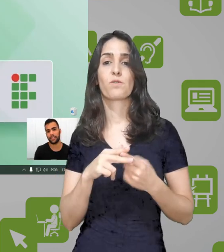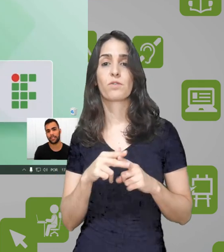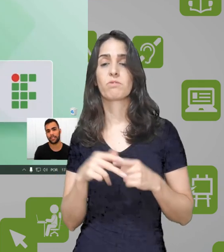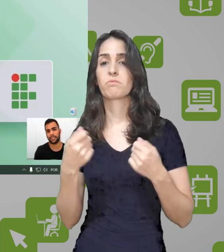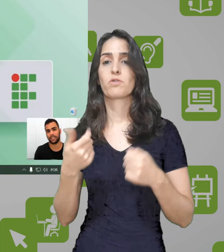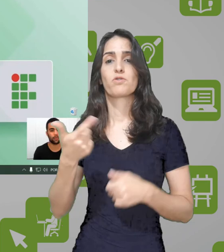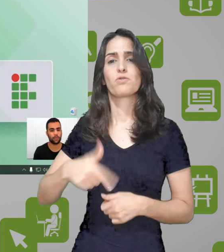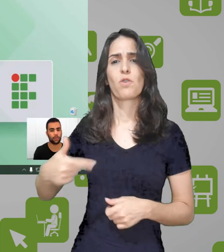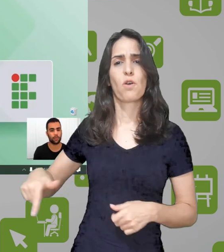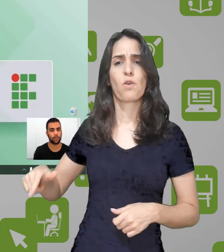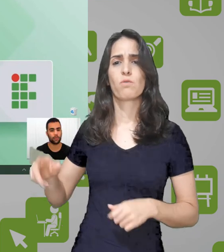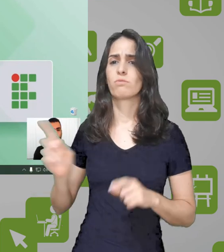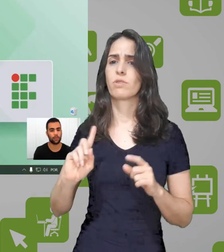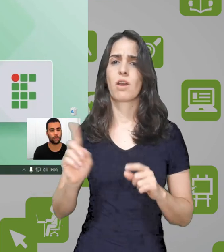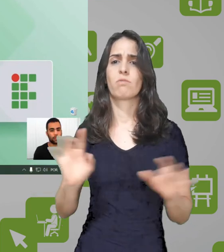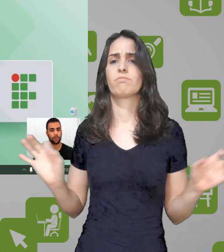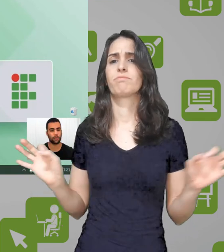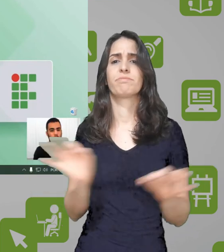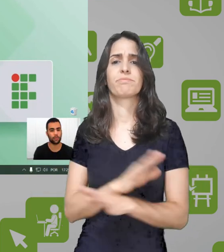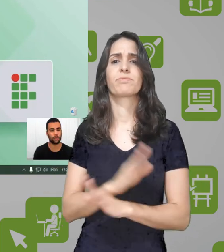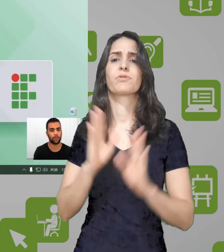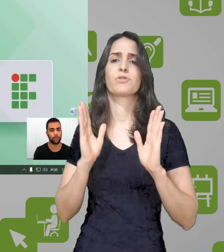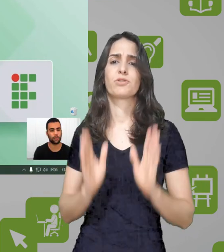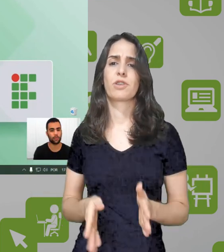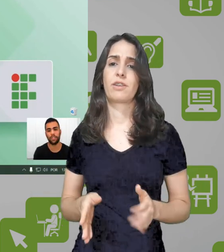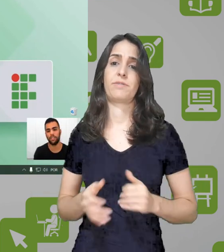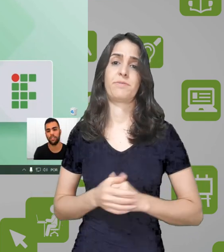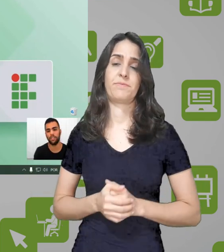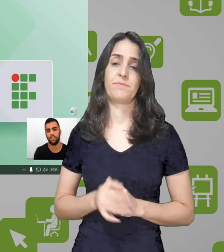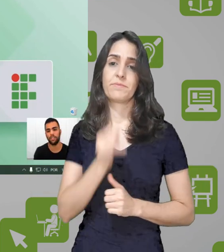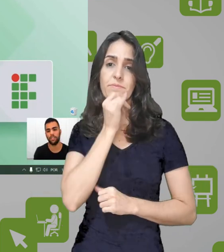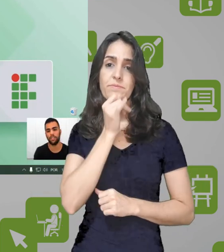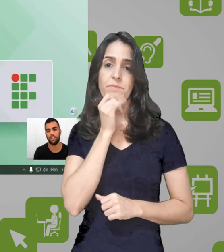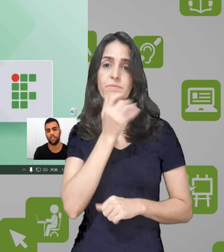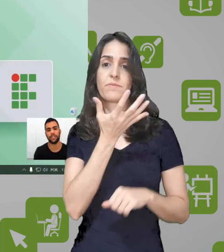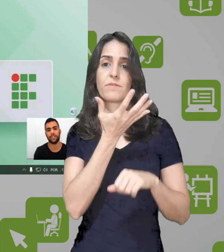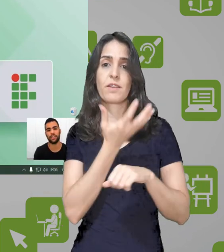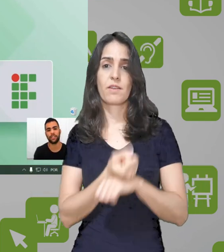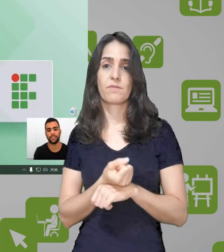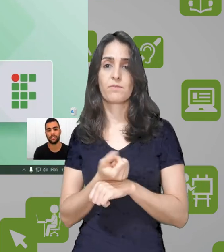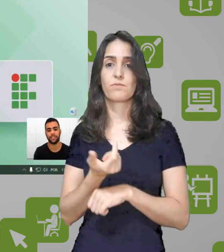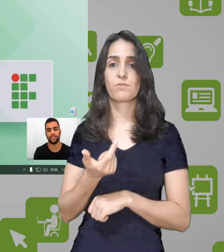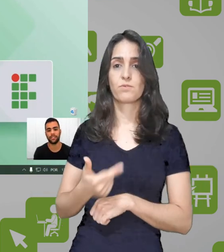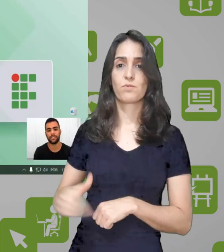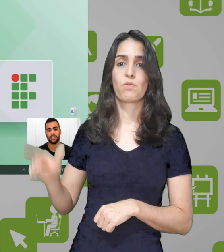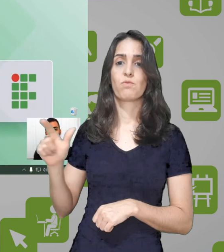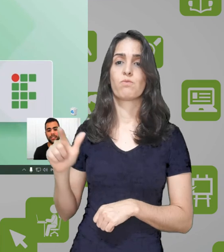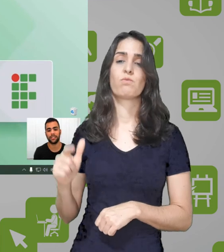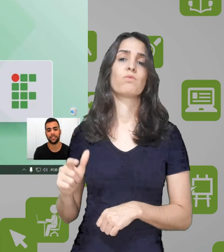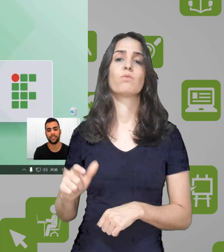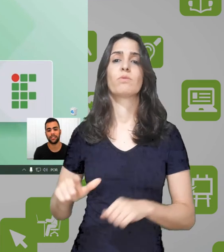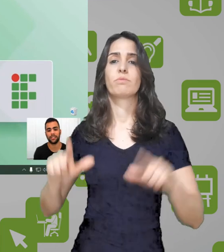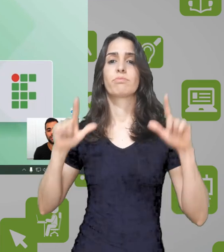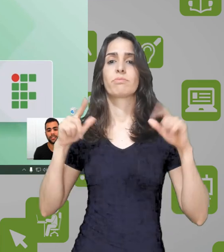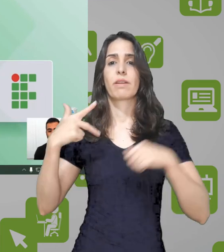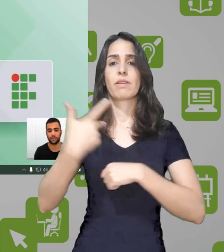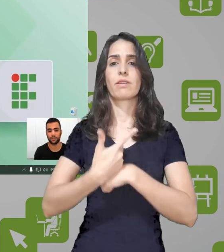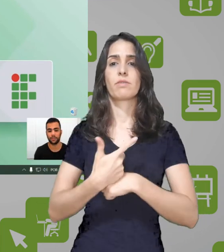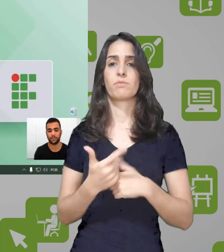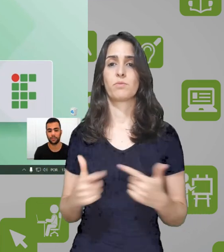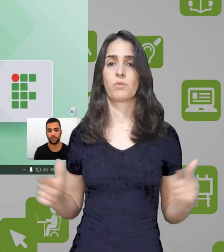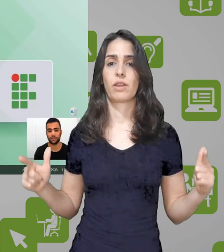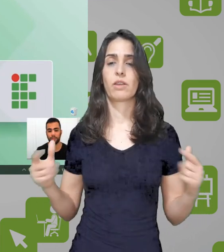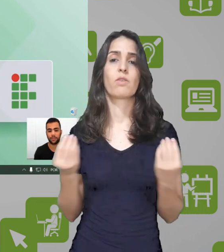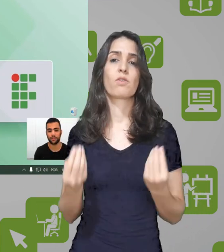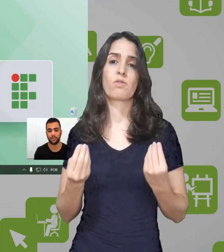Após feitas essas configurações iniciais, você não vai ter que repetir todas essas configurações sempre. Se eu fazer uma nova gravação aqui